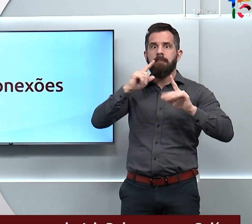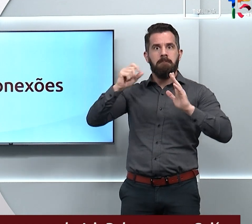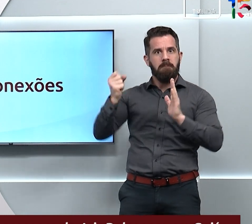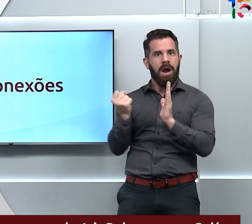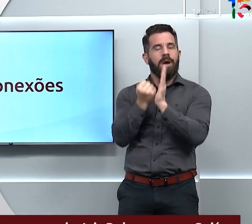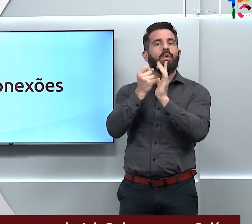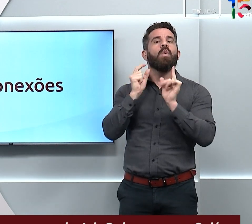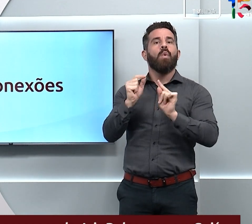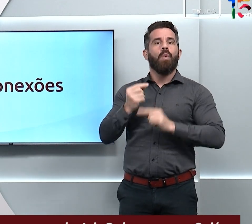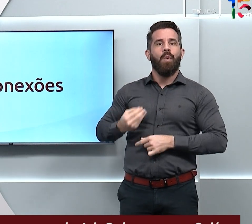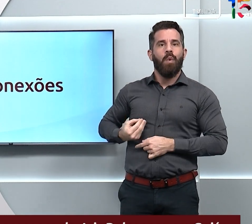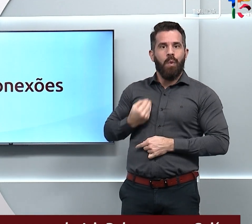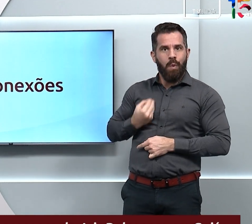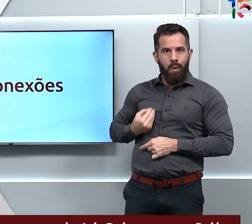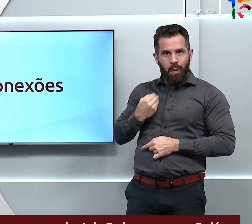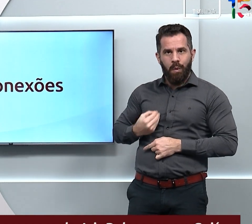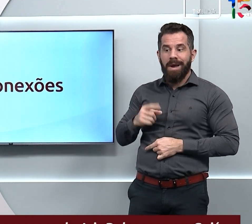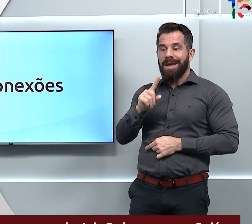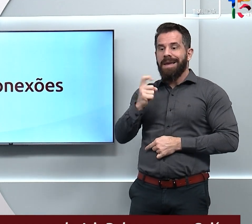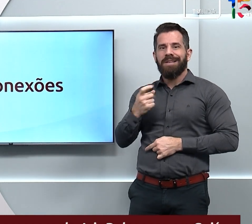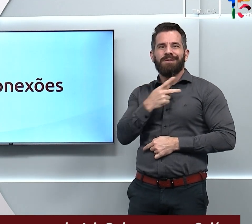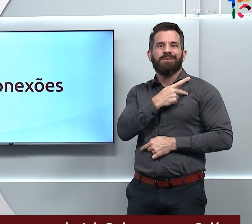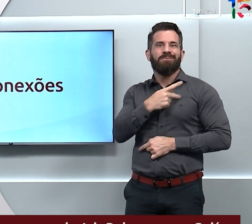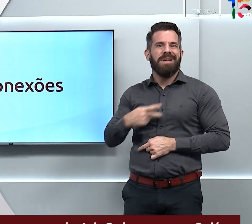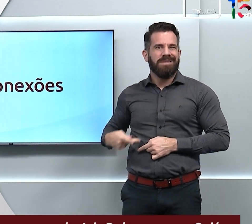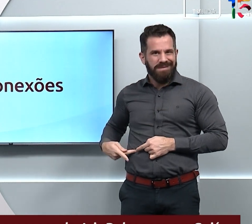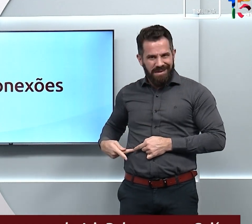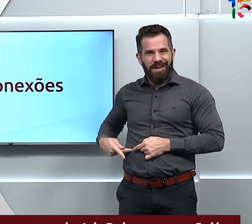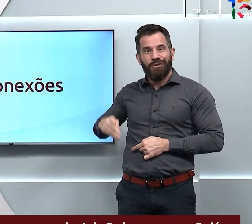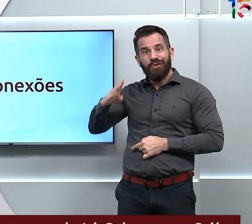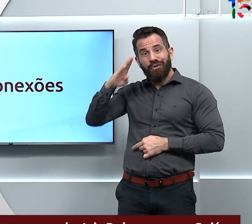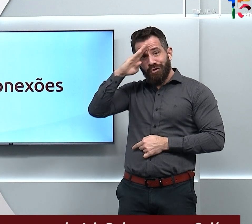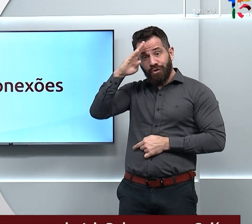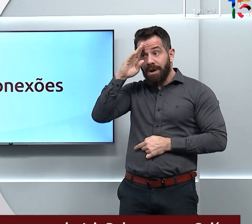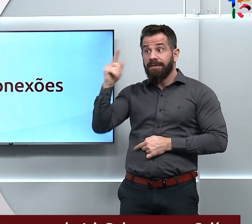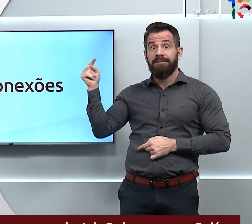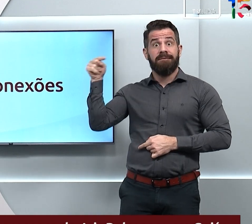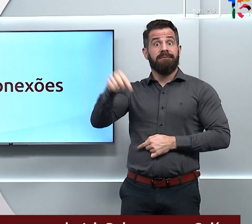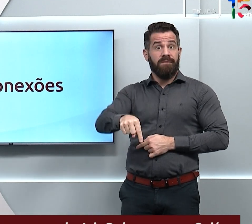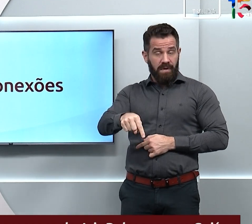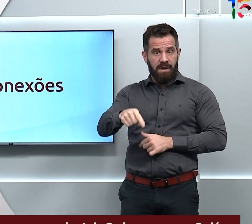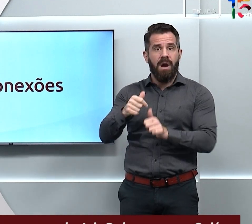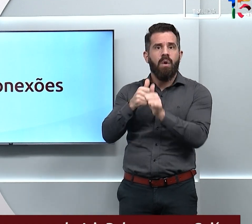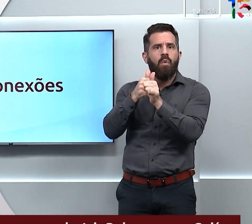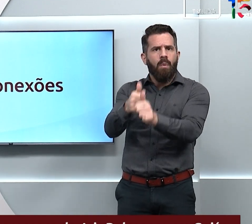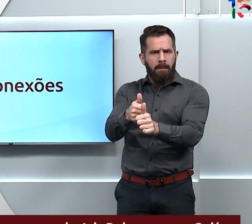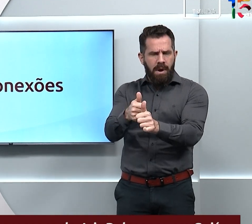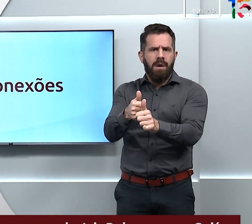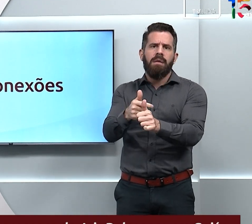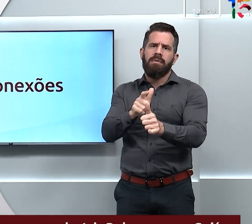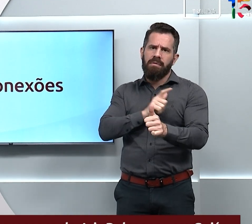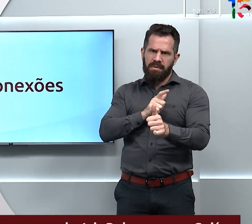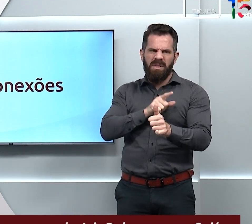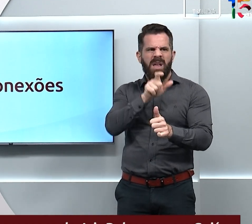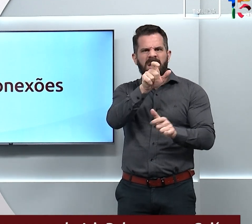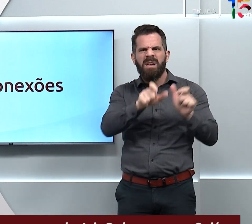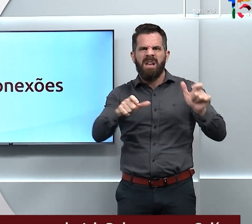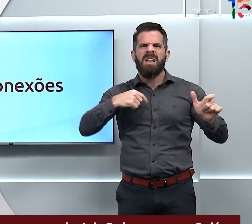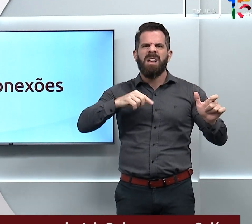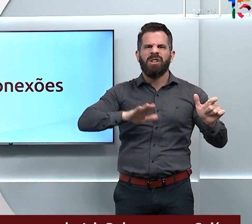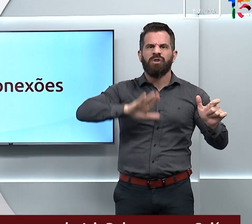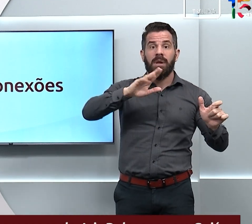pela presença do ex-presidente Ayr Bolsonaro. Ele acompanhou os candidatos do PL, que